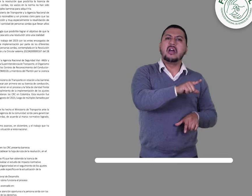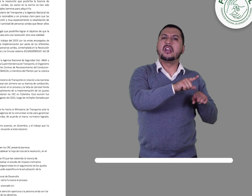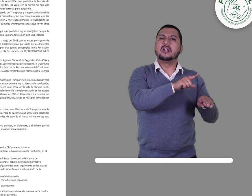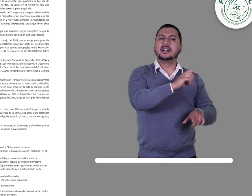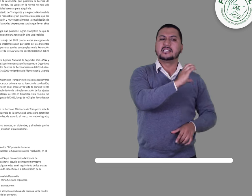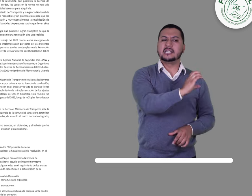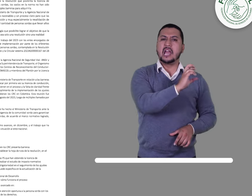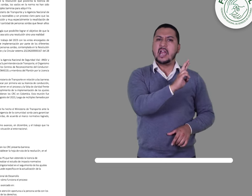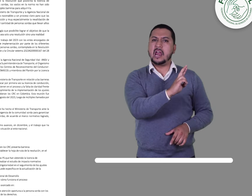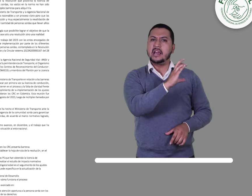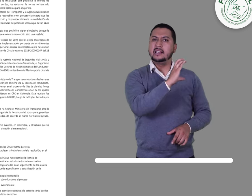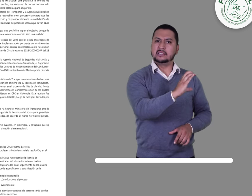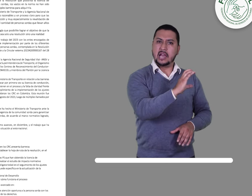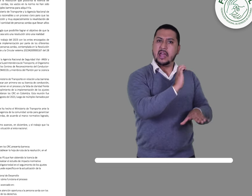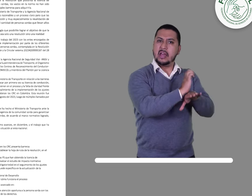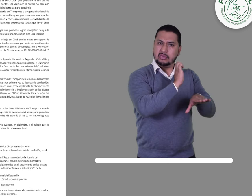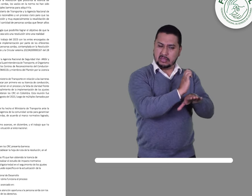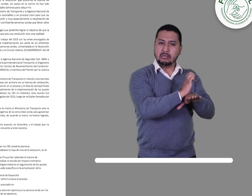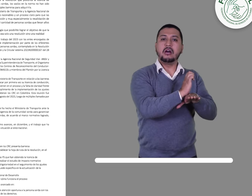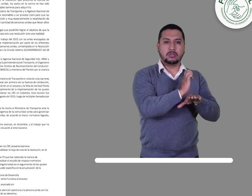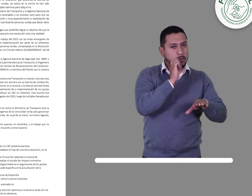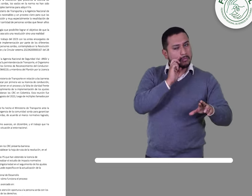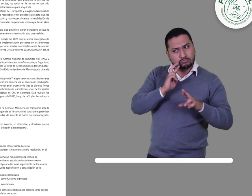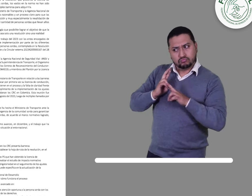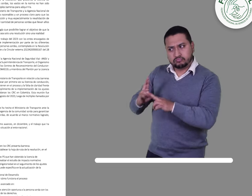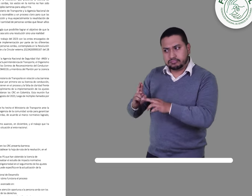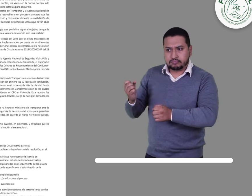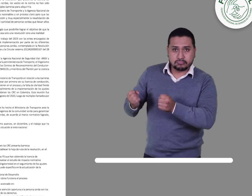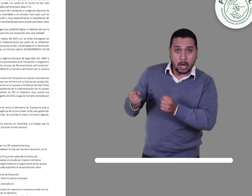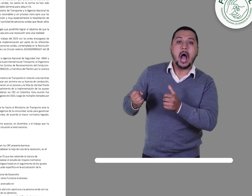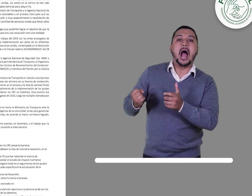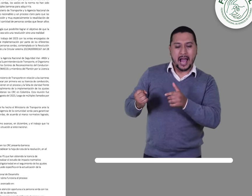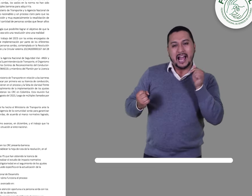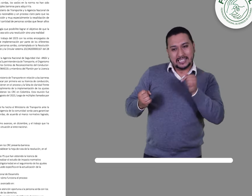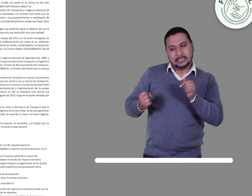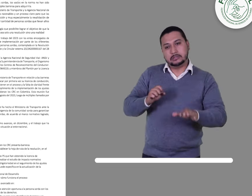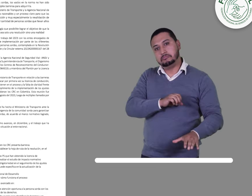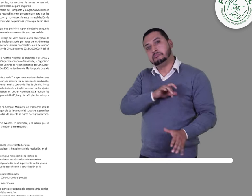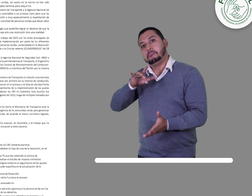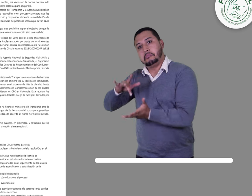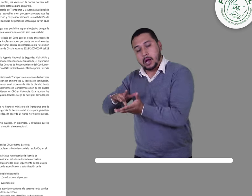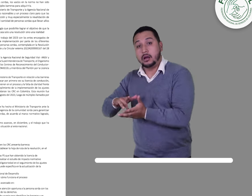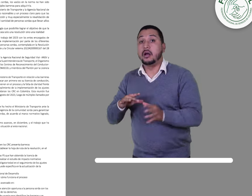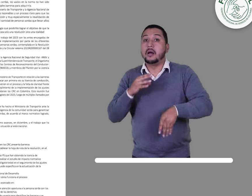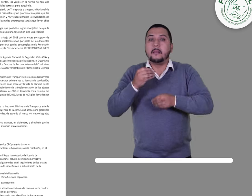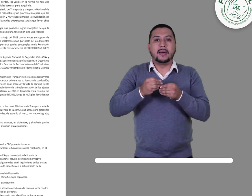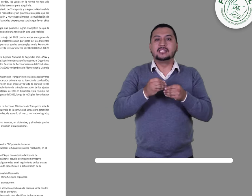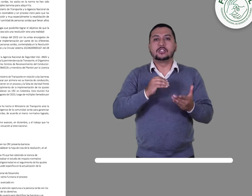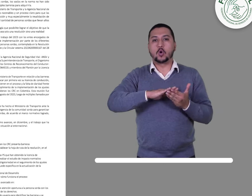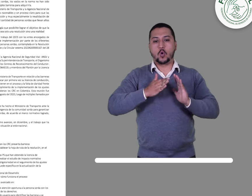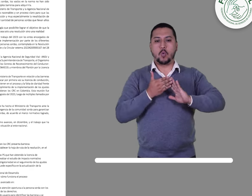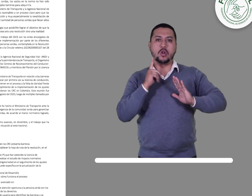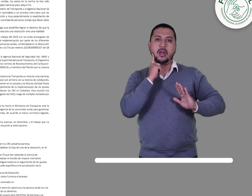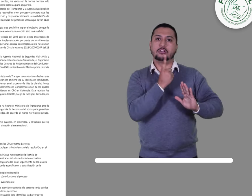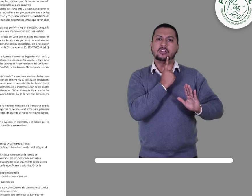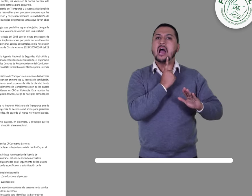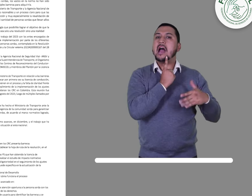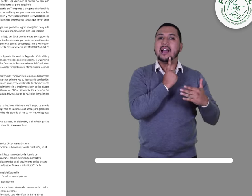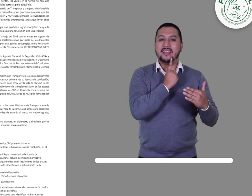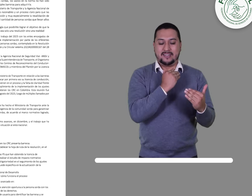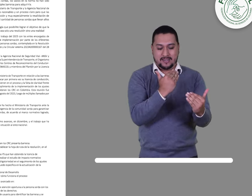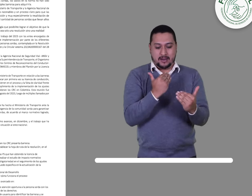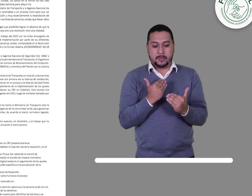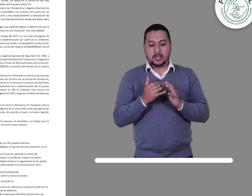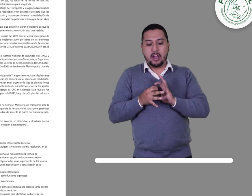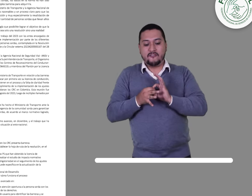CRC y la comunidad sorda representada en directivos de FENASCOL y miembros del plantón por la